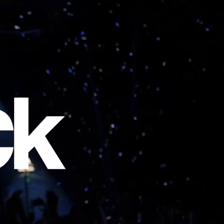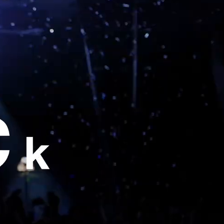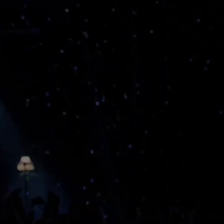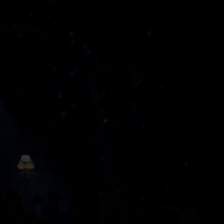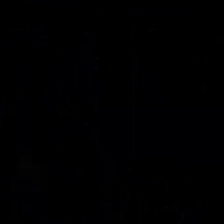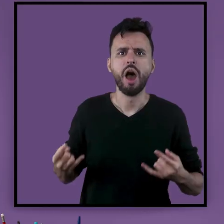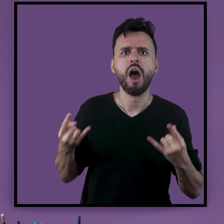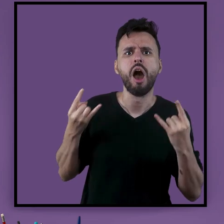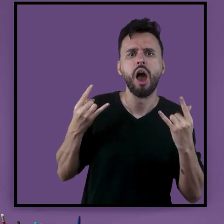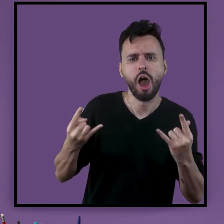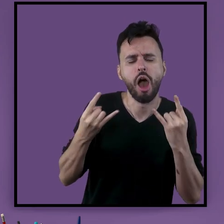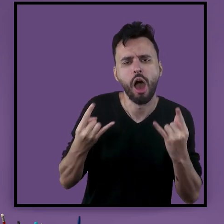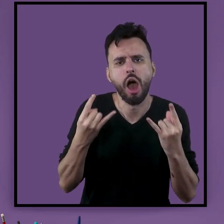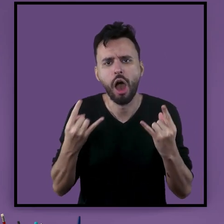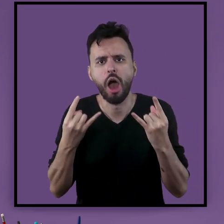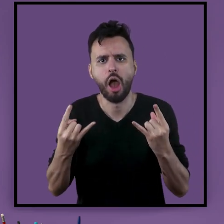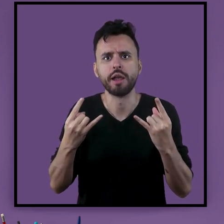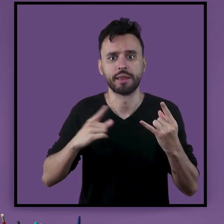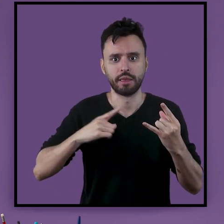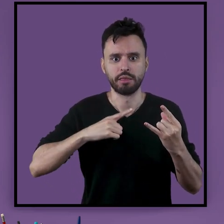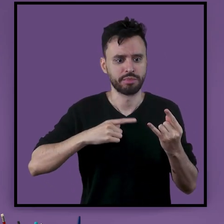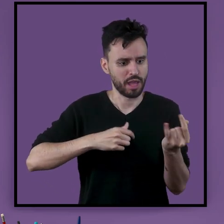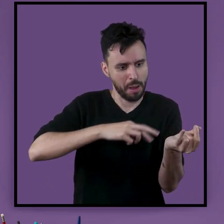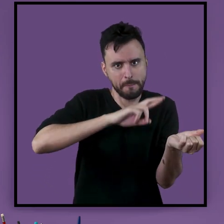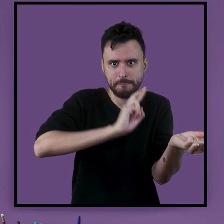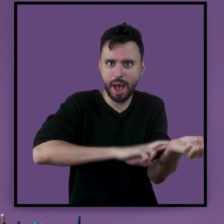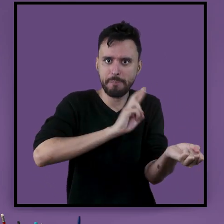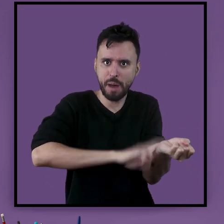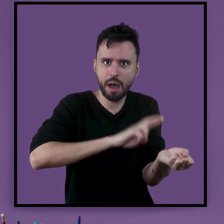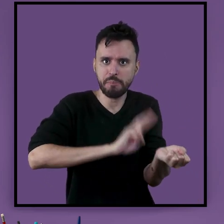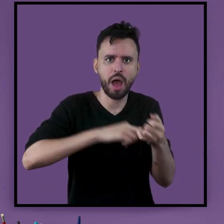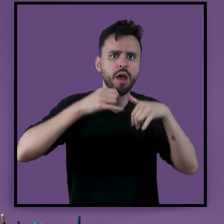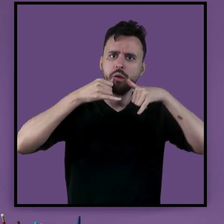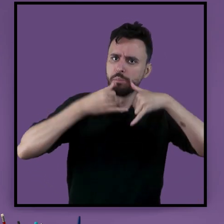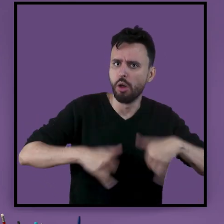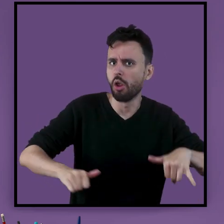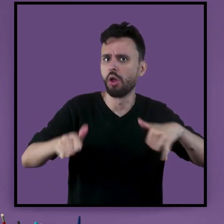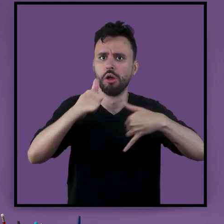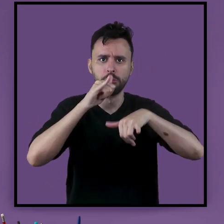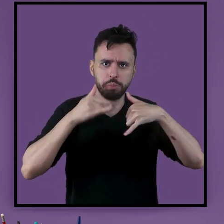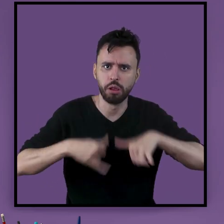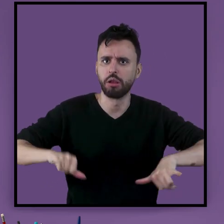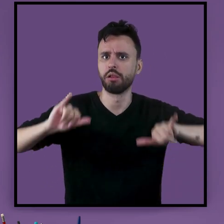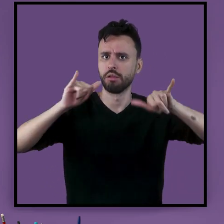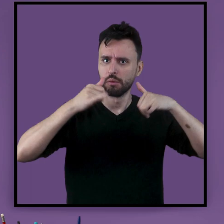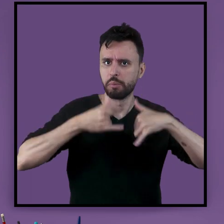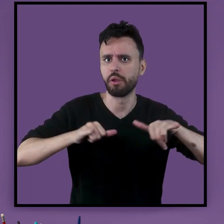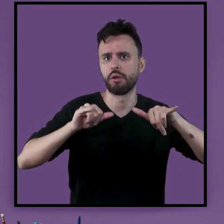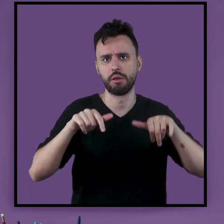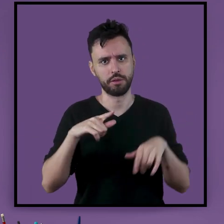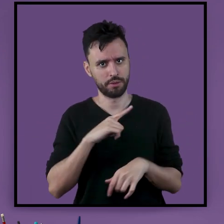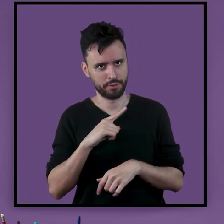Um gênero enérgito. Ou seja, com batidas cheias de energia.